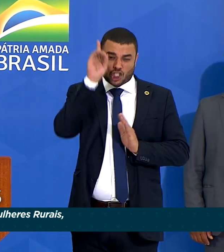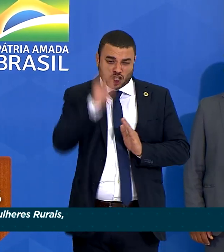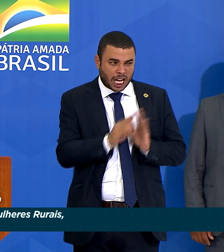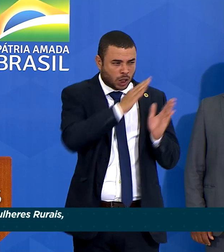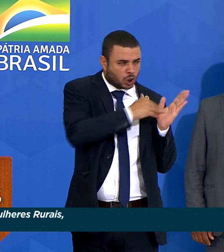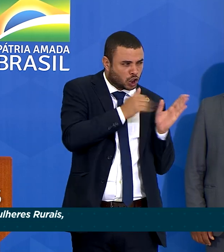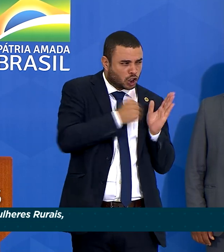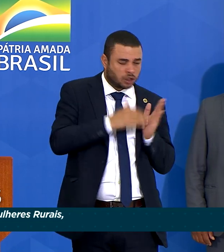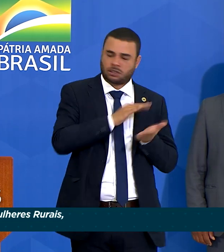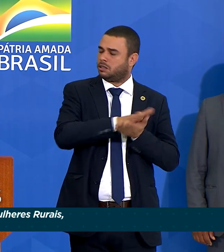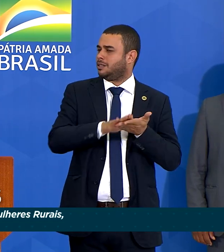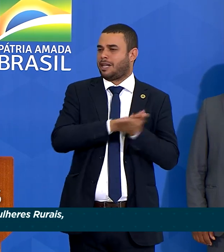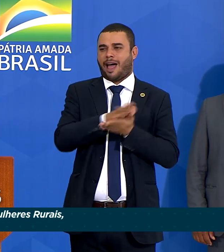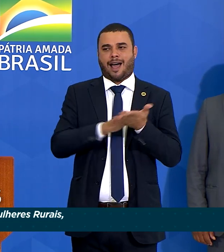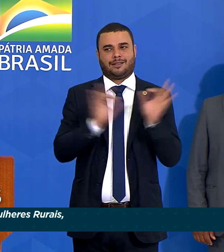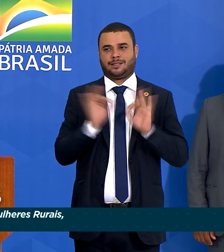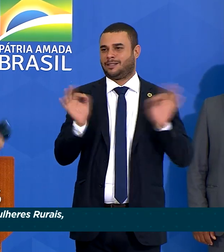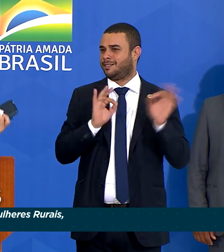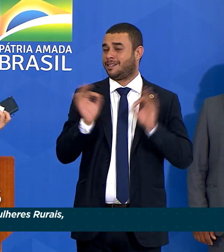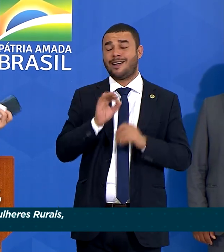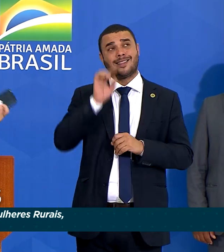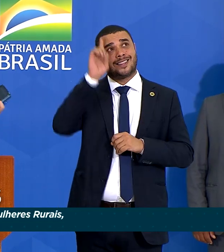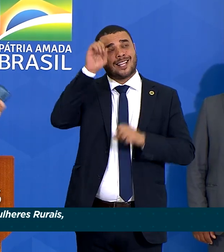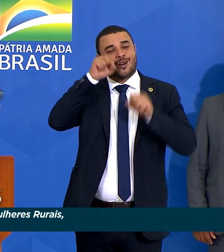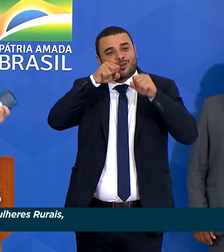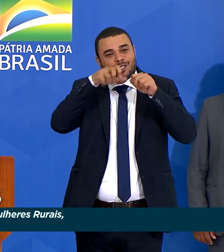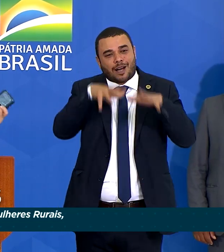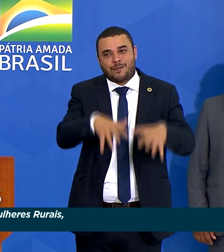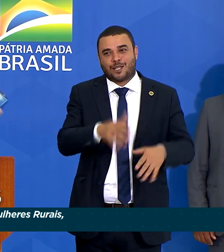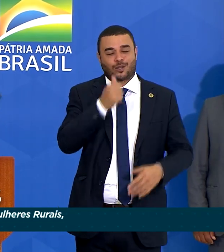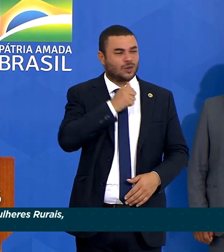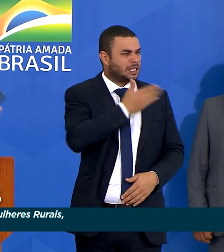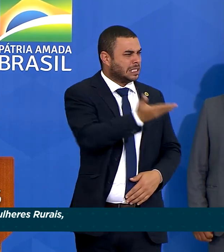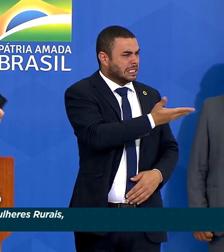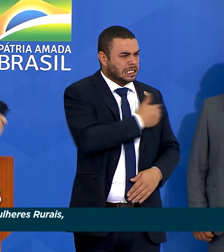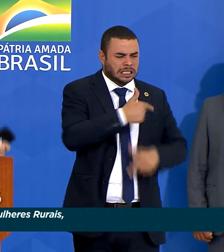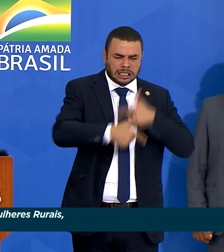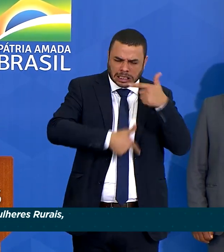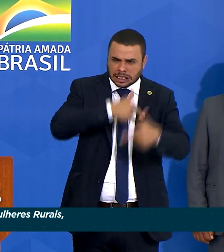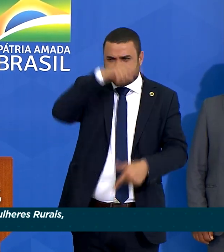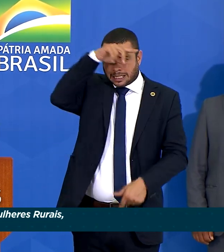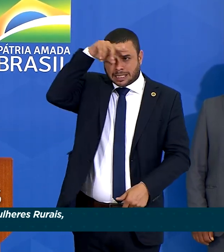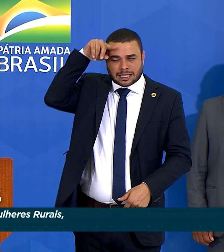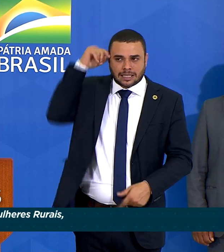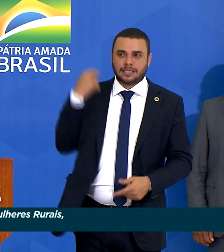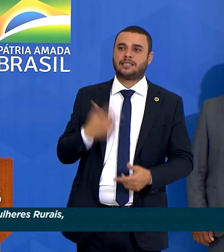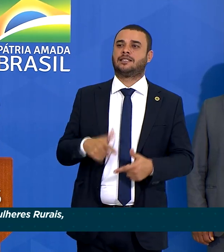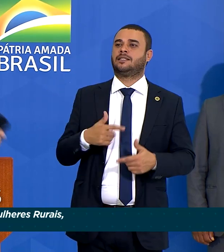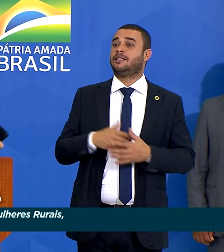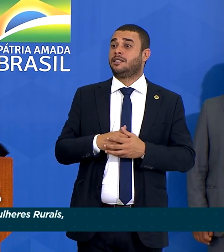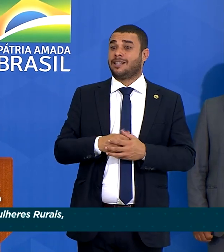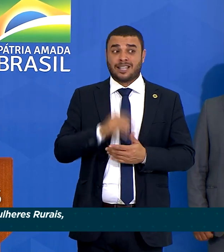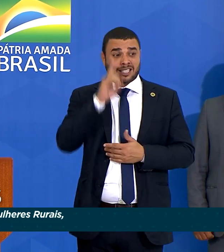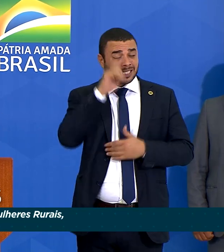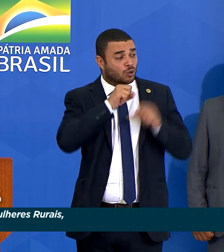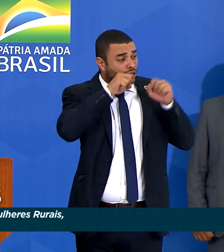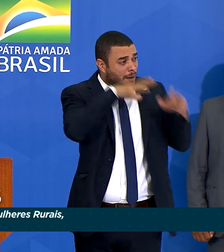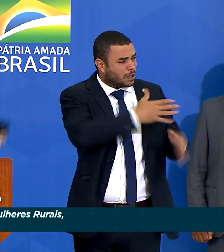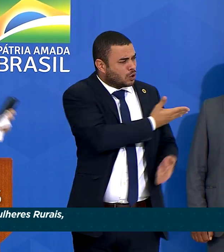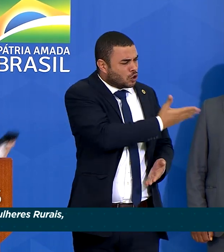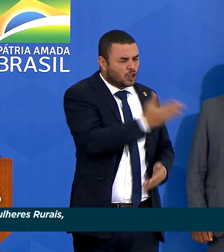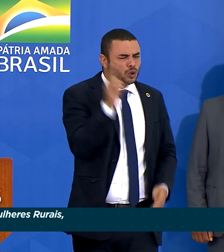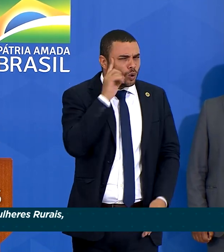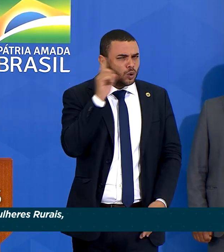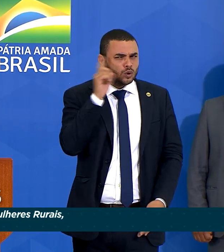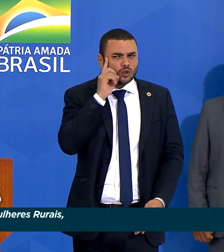vocês. Que Deus abençoe as nossas mulheres de mãos calejadas. Que Deus abençoe vocês todos os